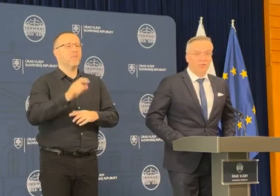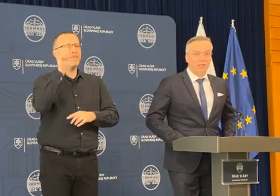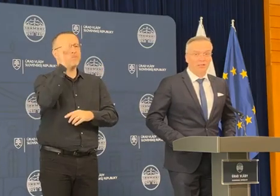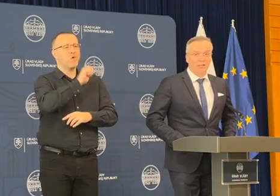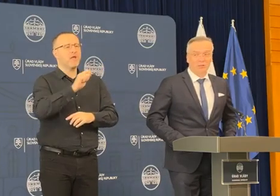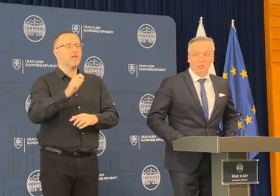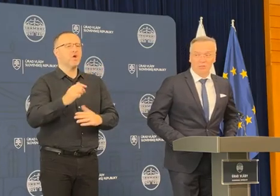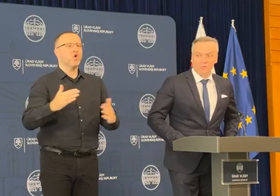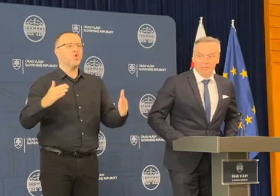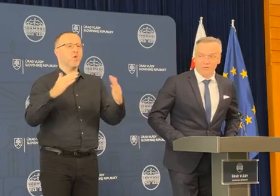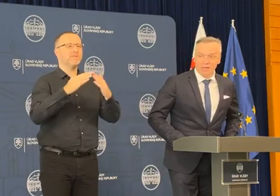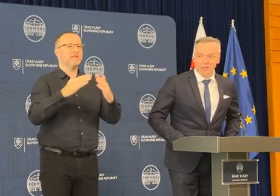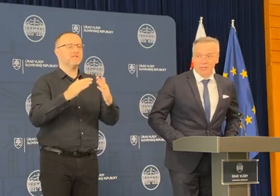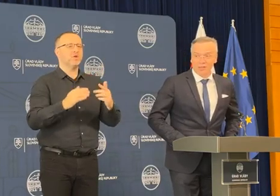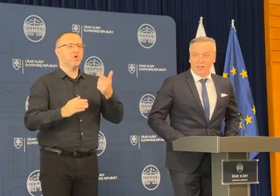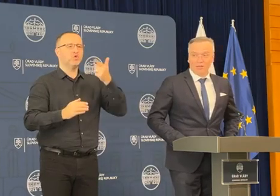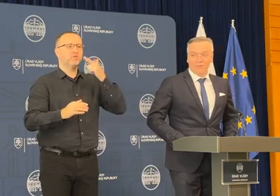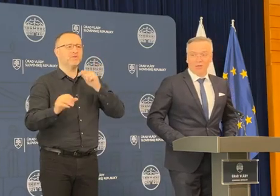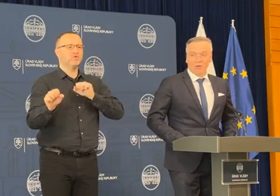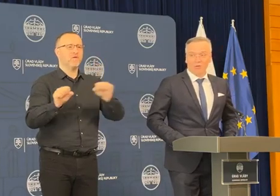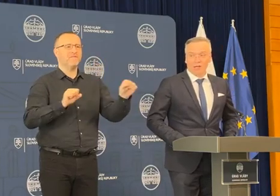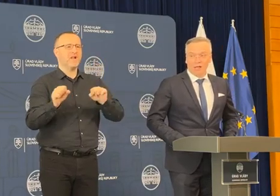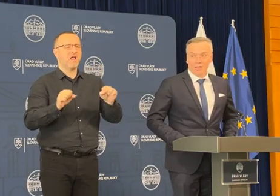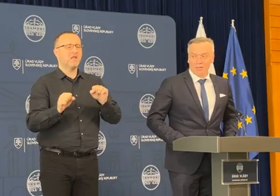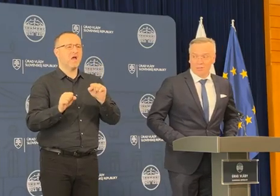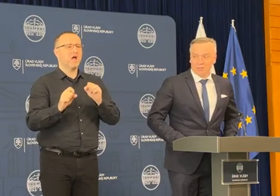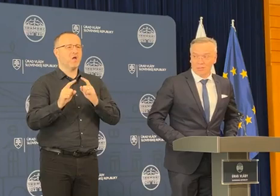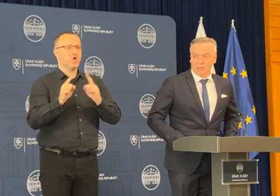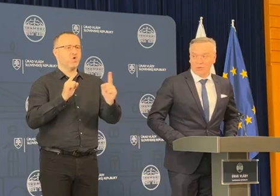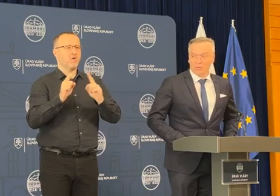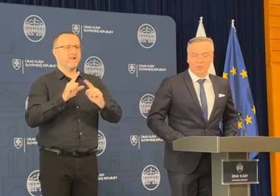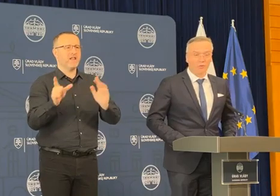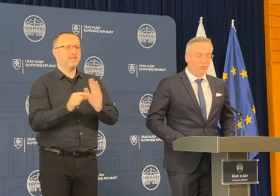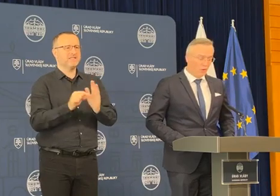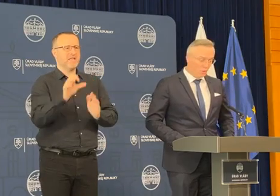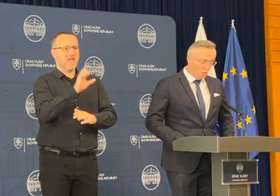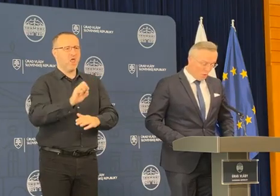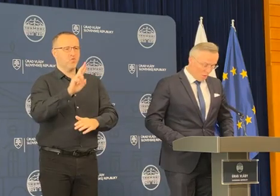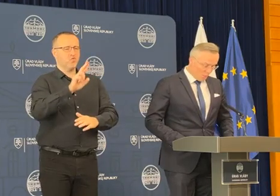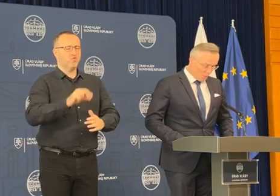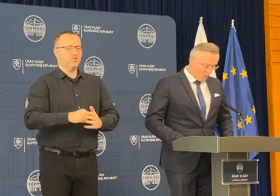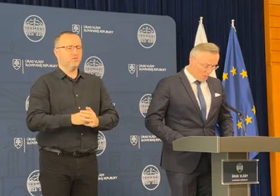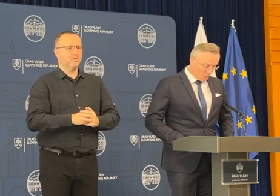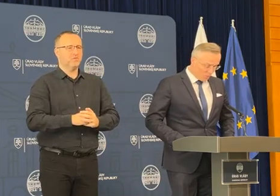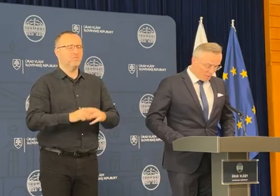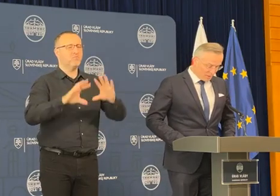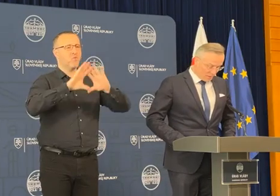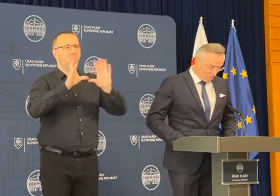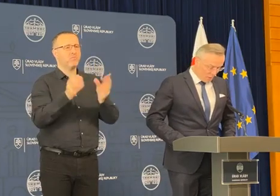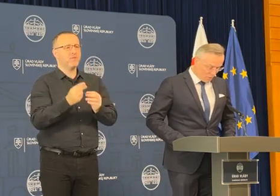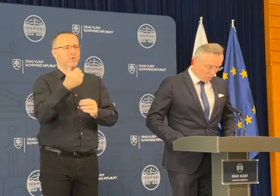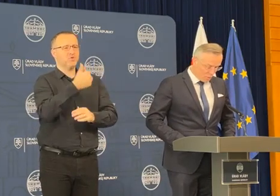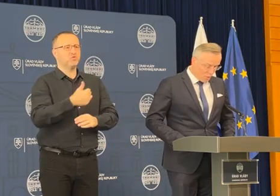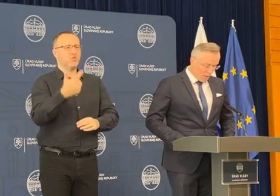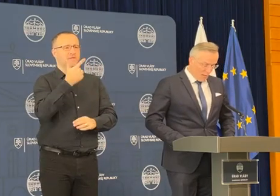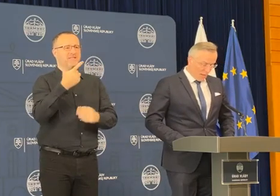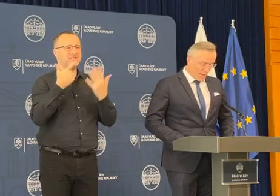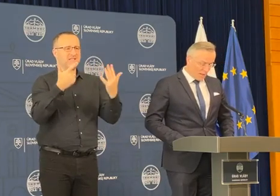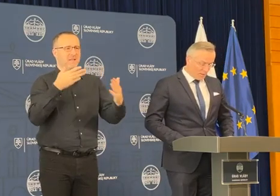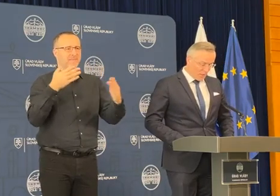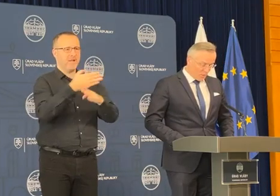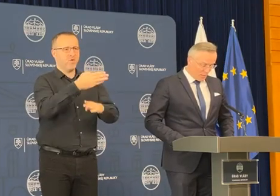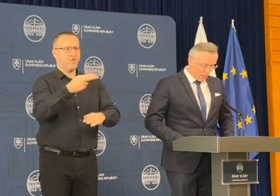kompenzácií, ktoré slovenská vláda vyrokovala z Európskou úniou v objeme 127 miliónov.